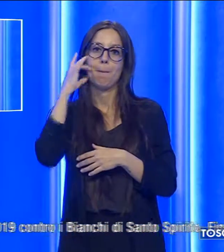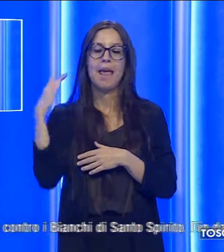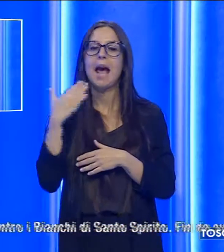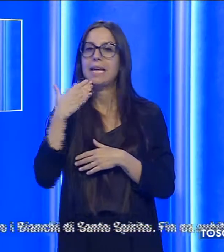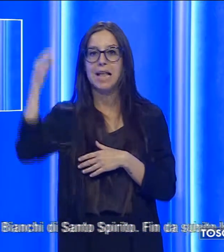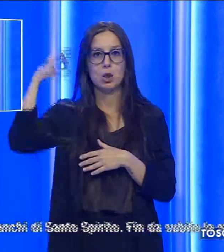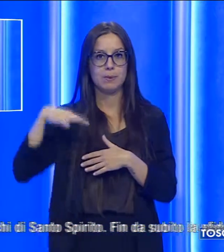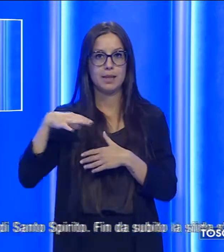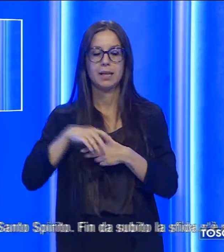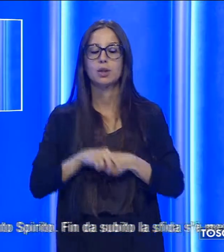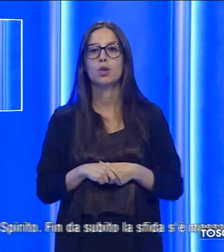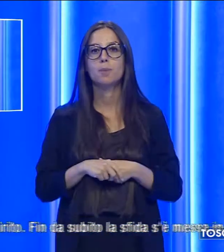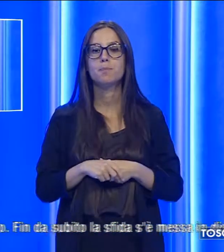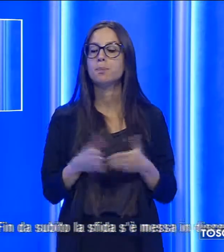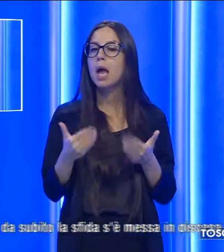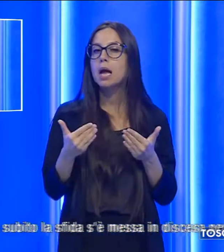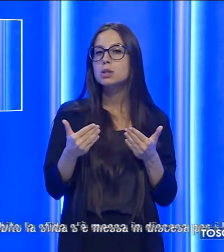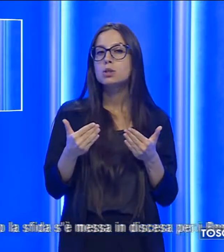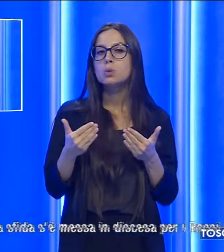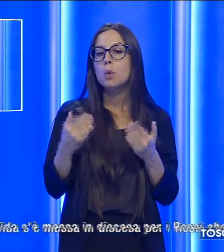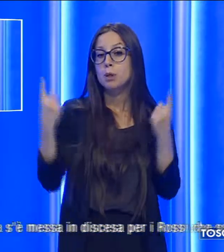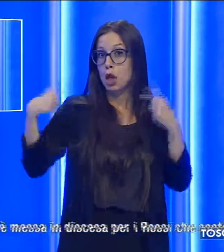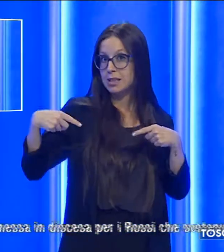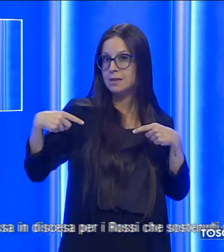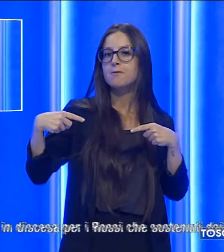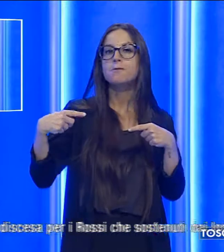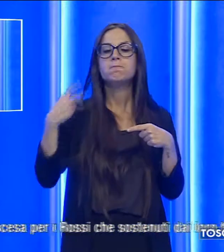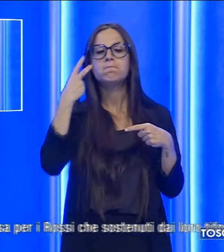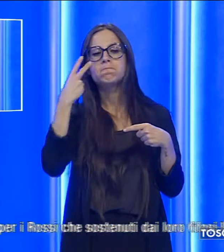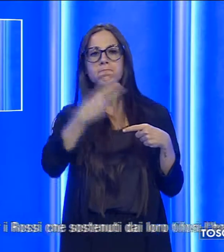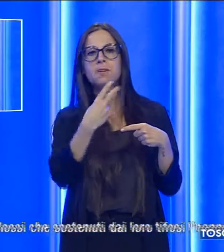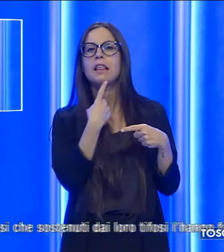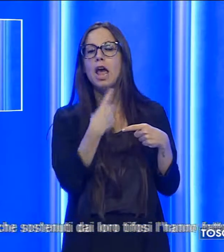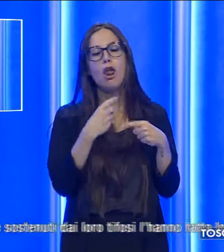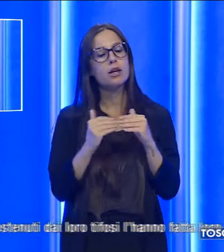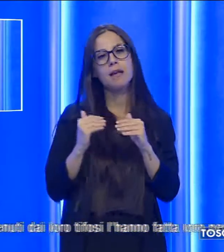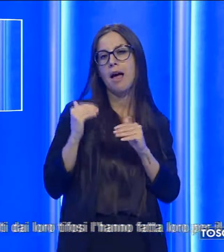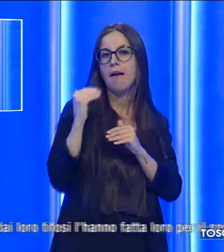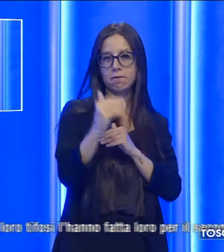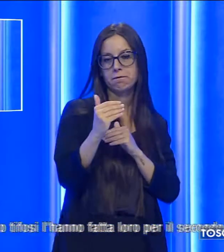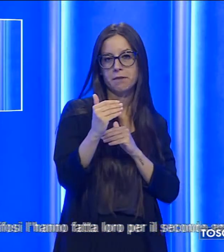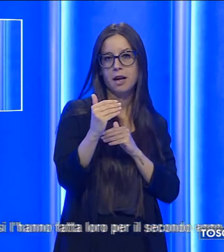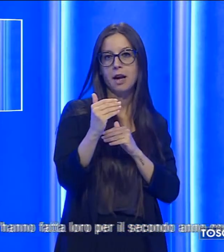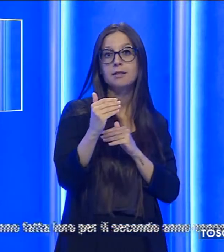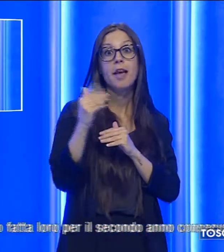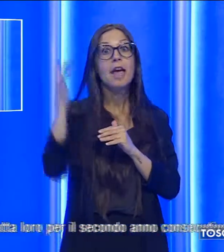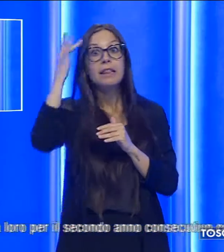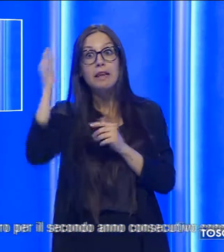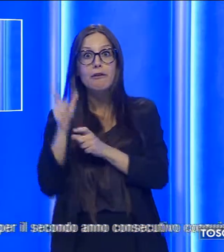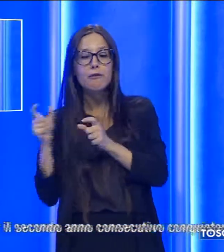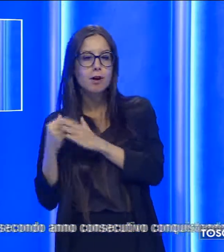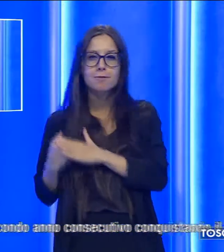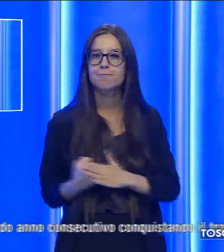Spirito. Fin da subito la sfida si è messa in discesa per i rossi che sostenuti dai loro tifosi